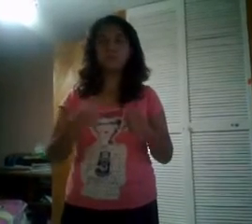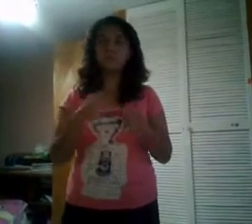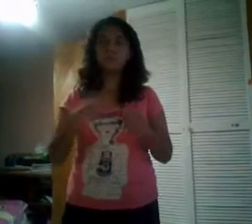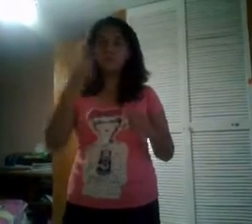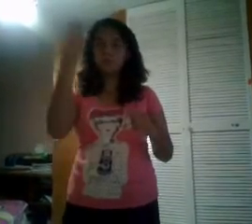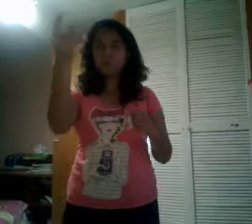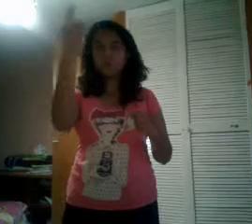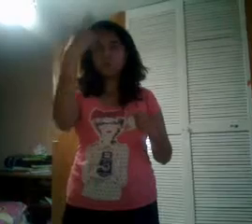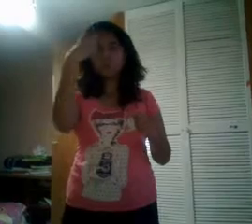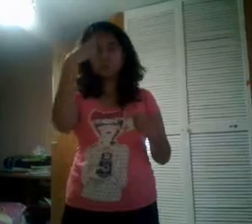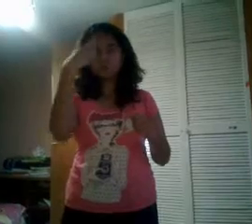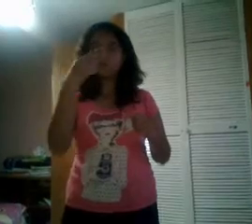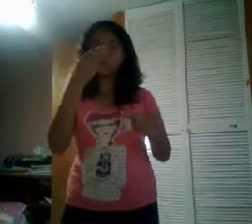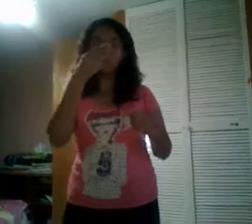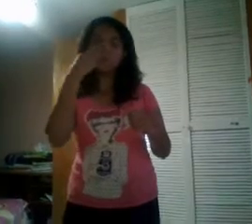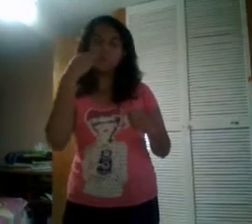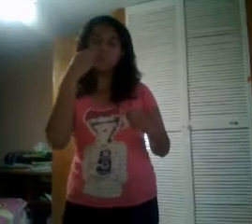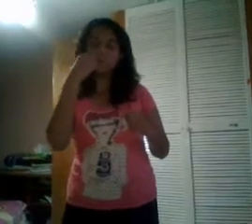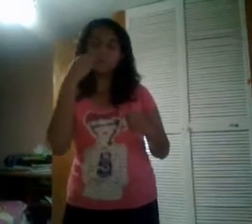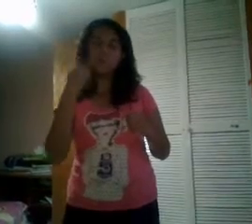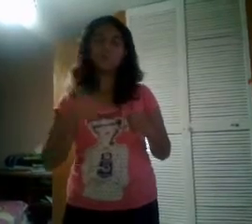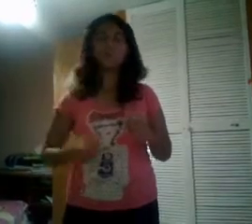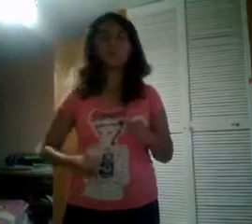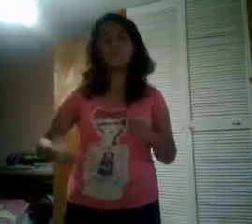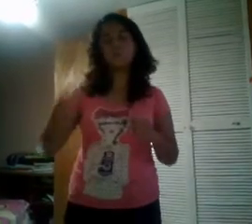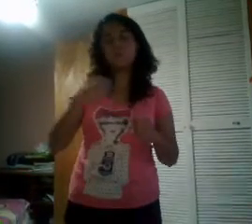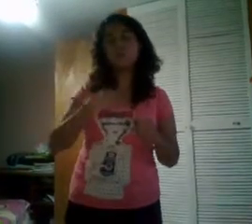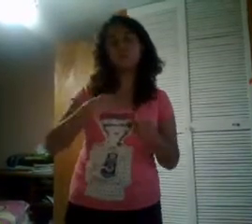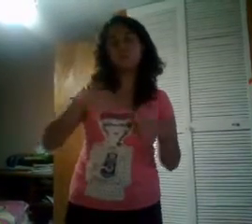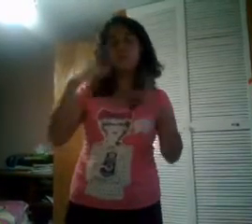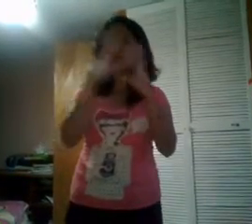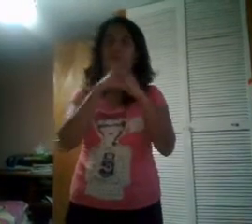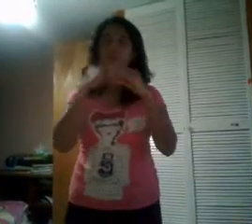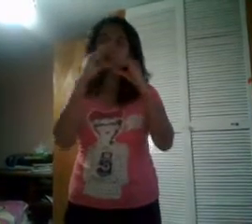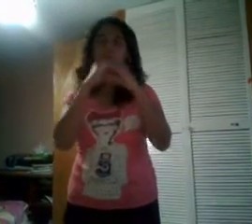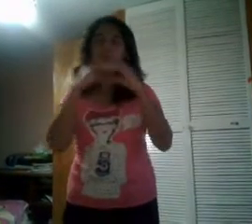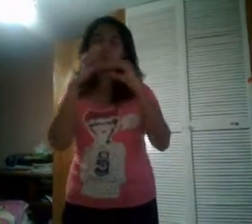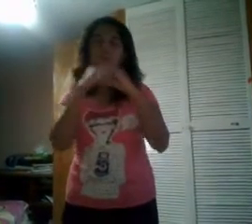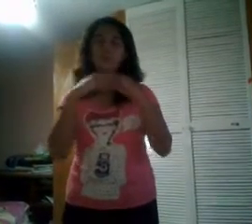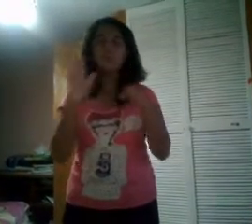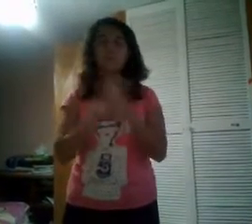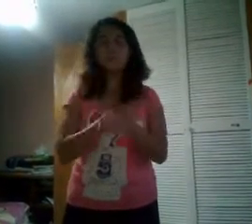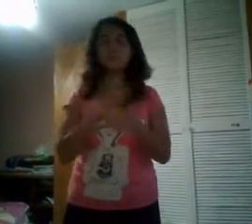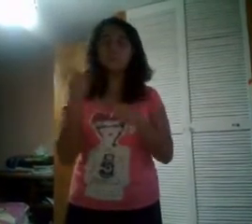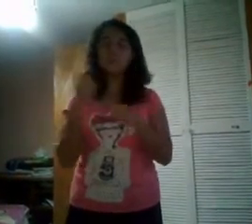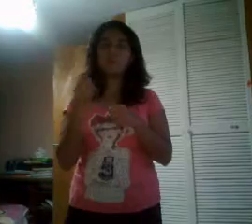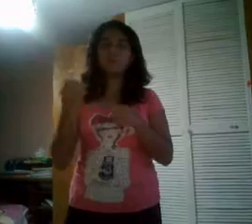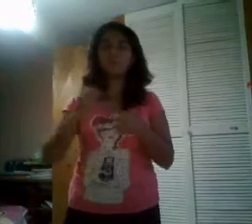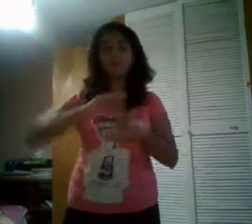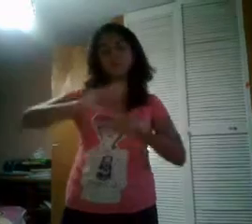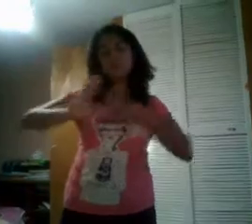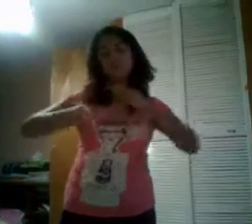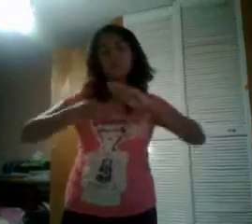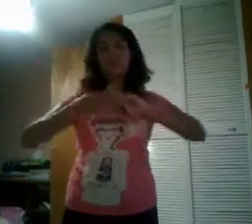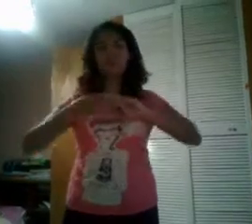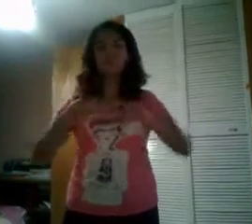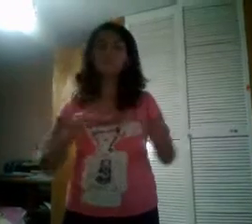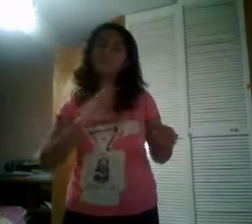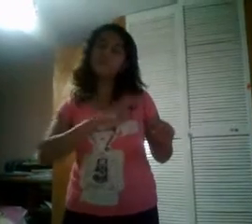la voz, canto porque el mundo sea feliz, yo